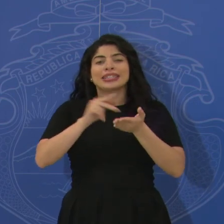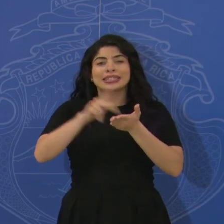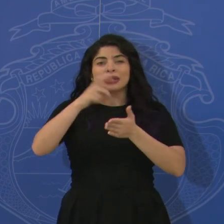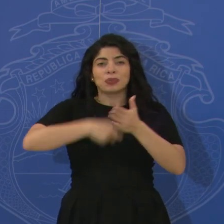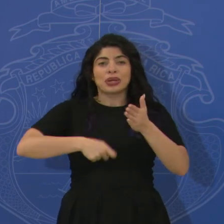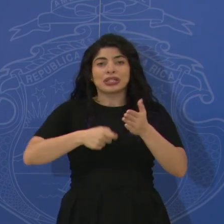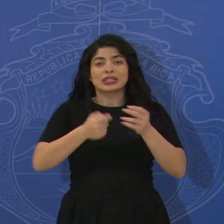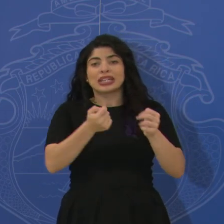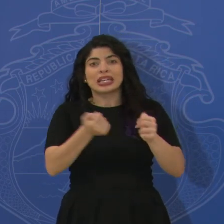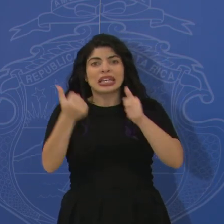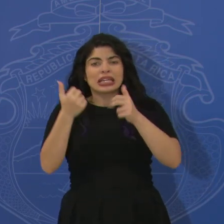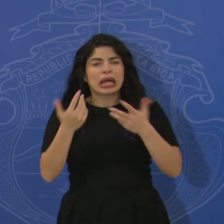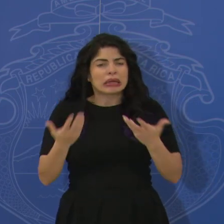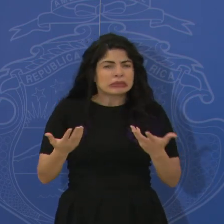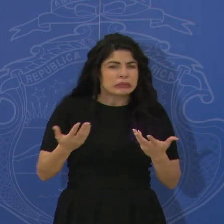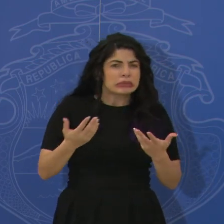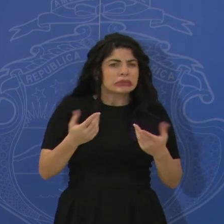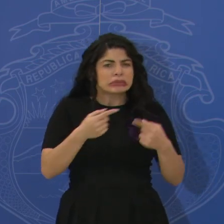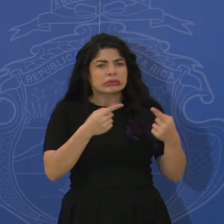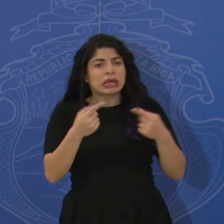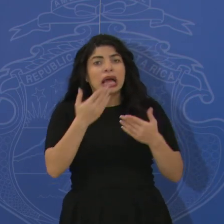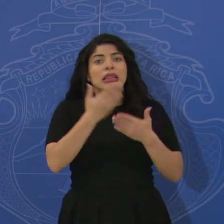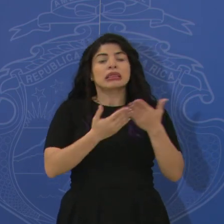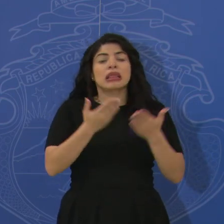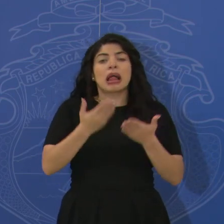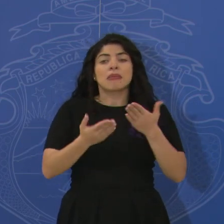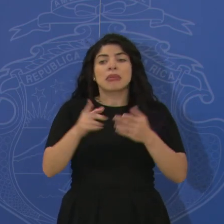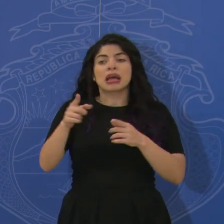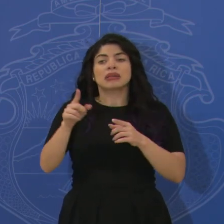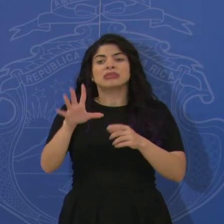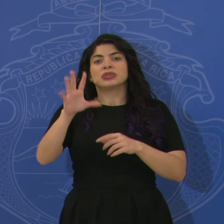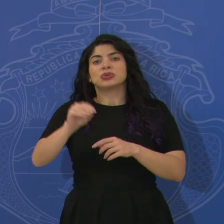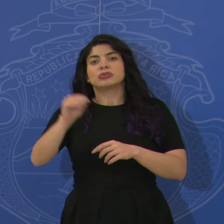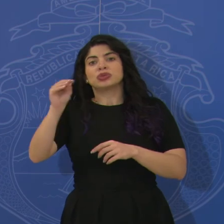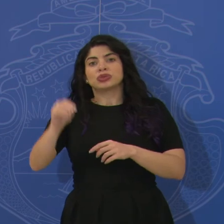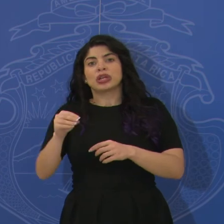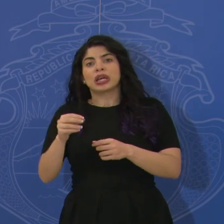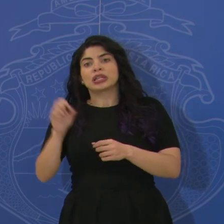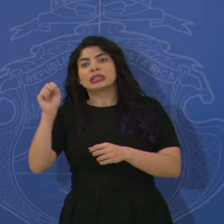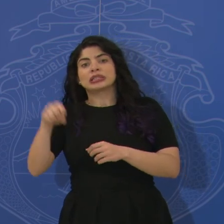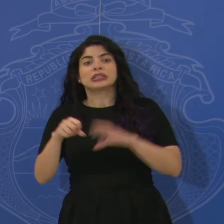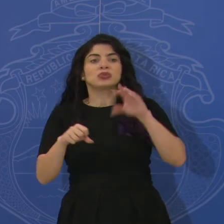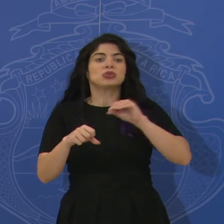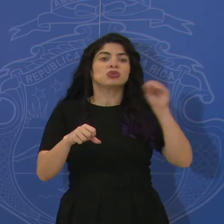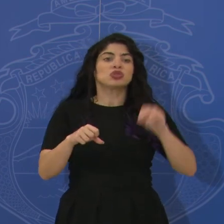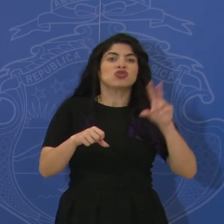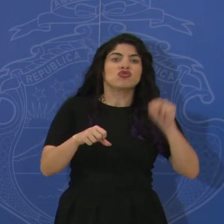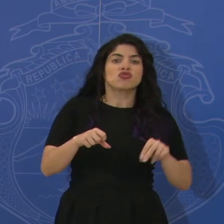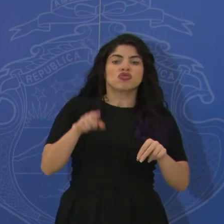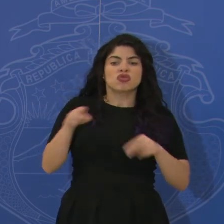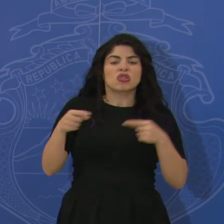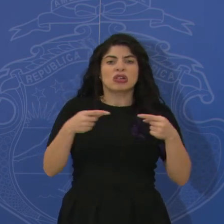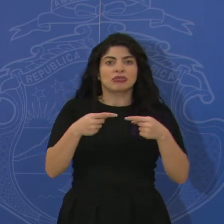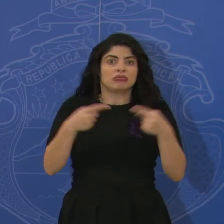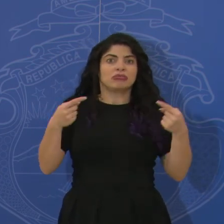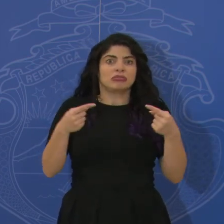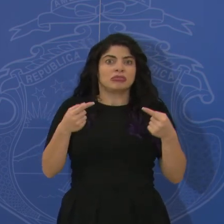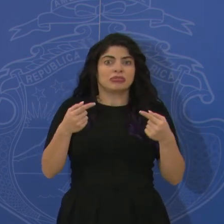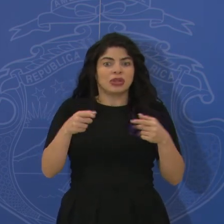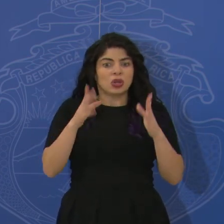Porque es posible que haya situaciones donde los delegados estén, qué sé yo, 50-50, ¿verdad? En ese caso, evidentemente, no va ser un consenso, pero